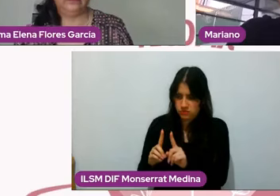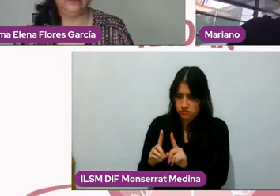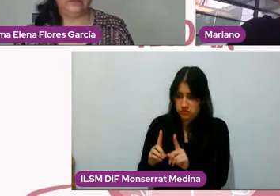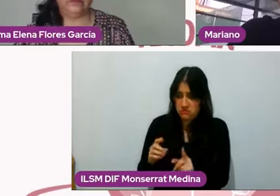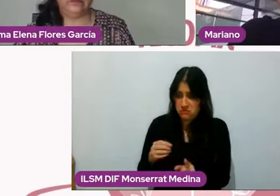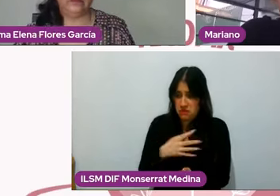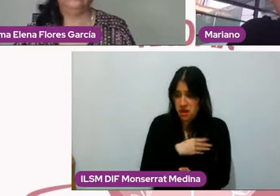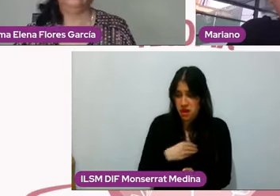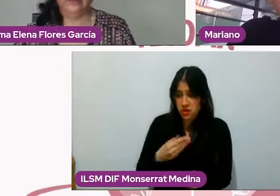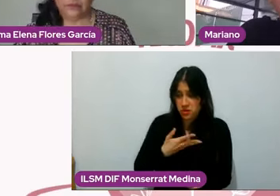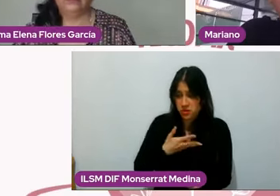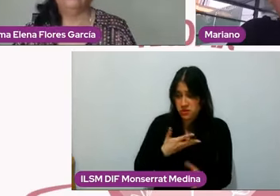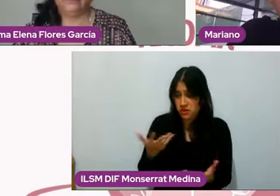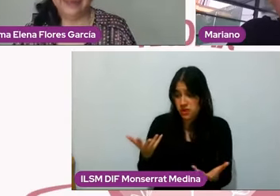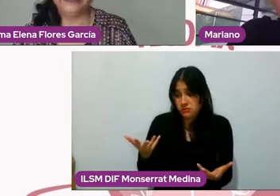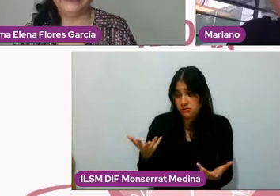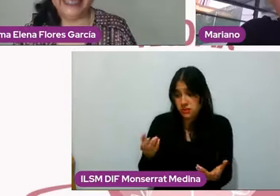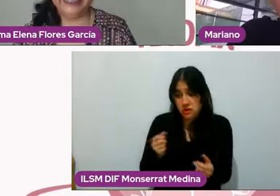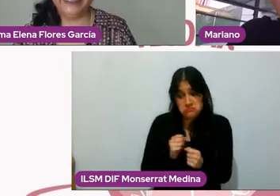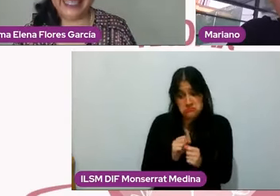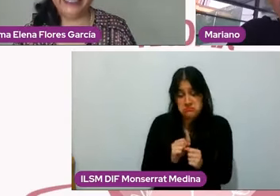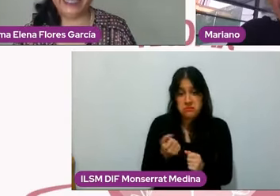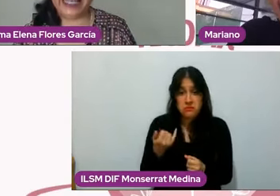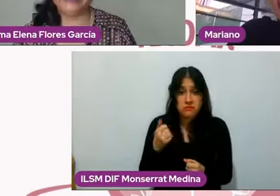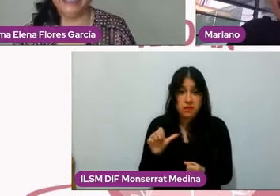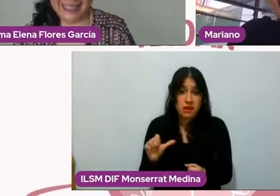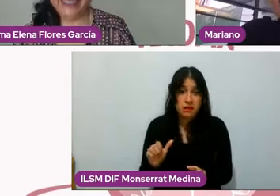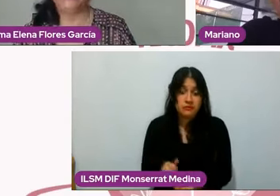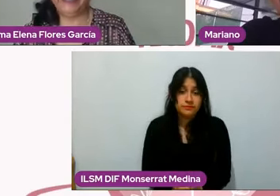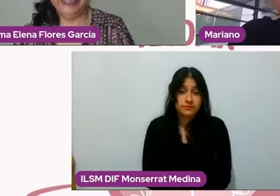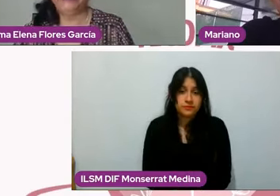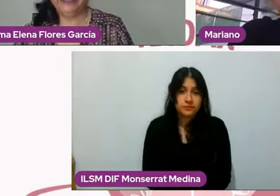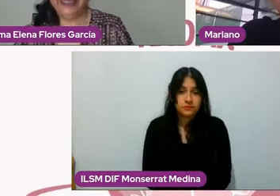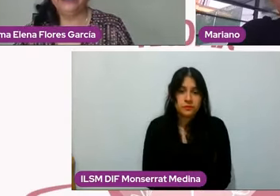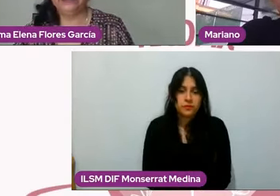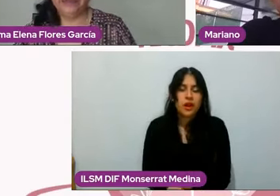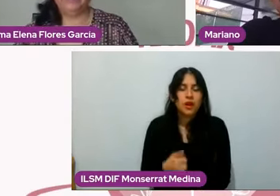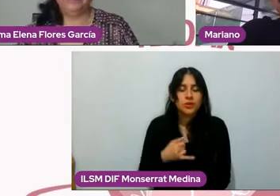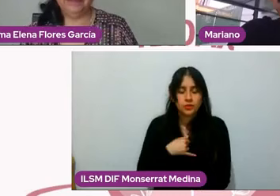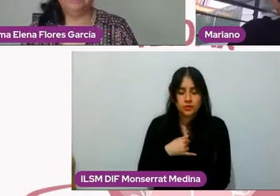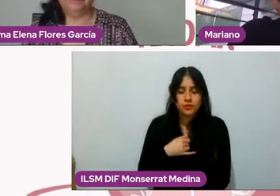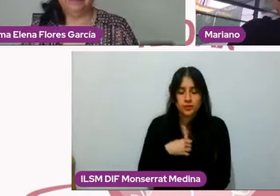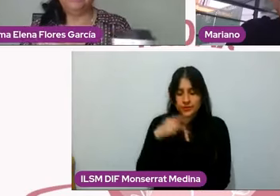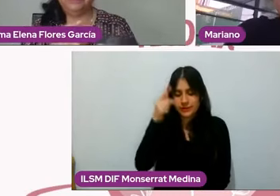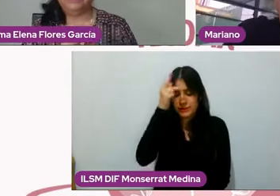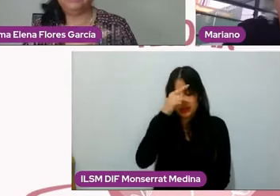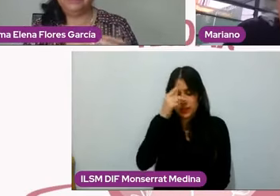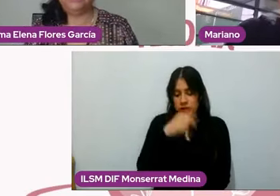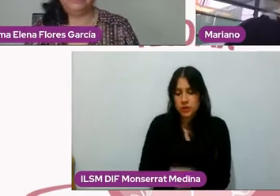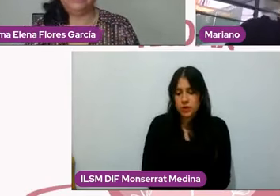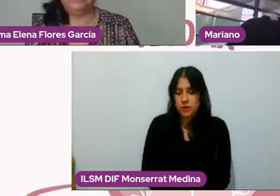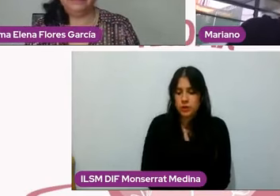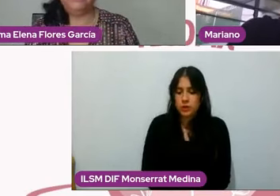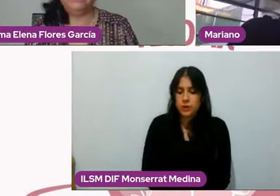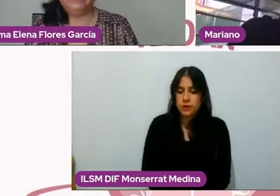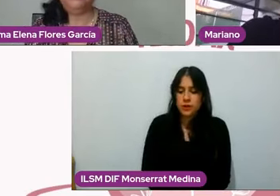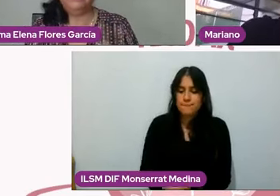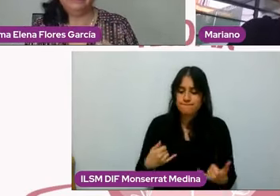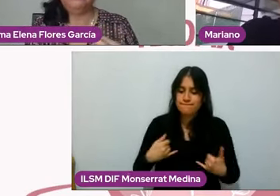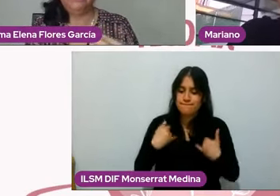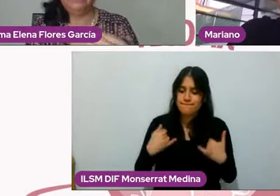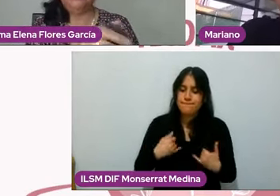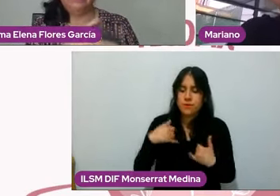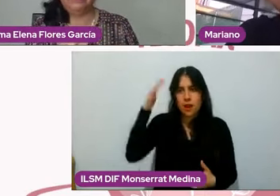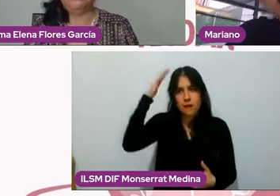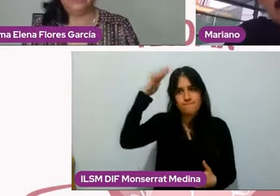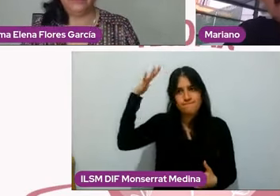como terapeuta de adolescentes y de adultos, ¿no? Que han